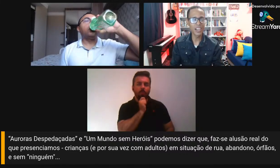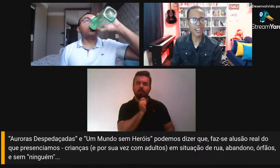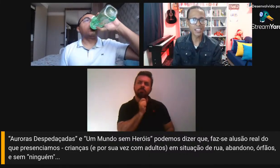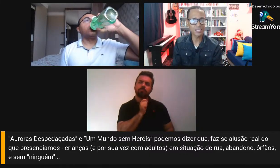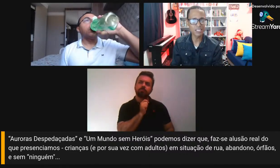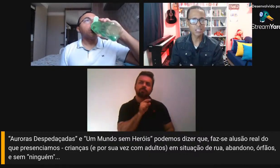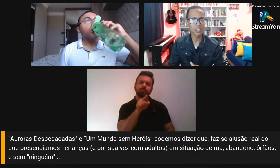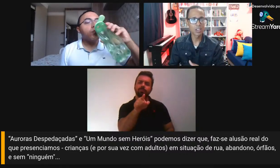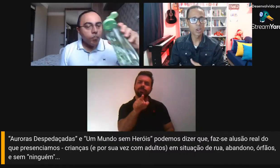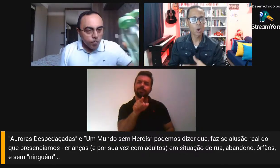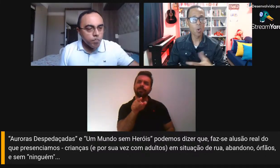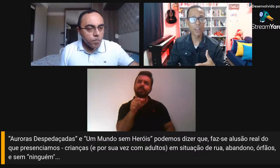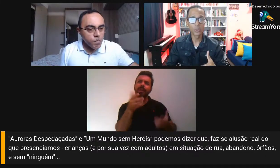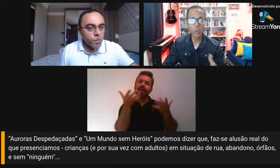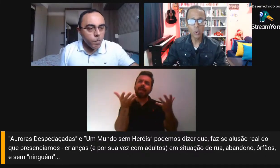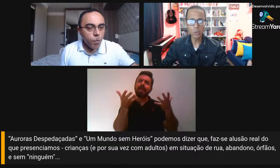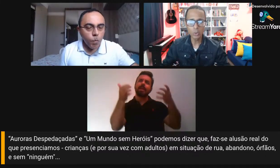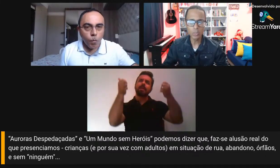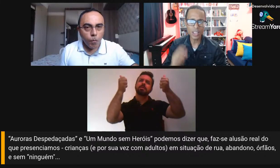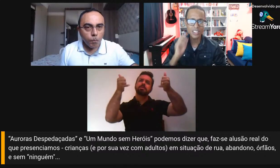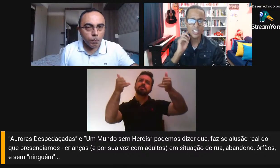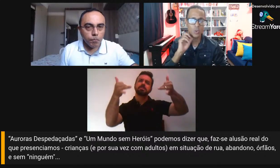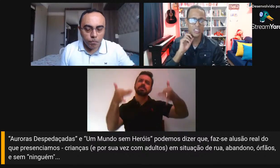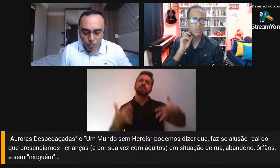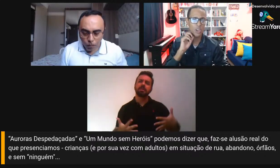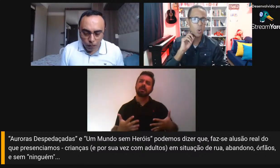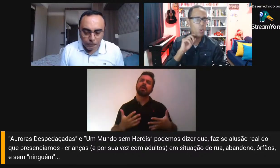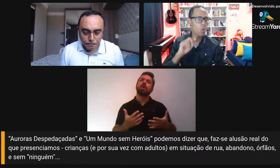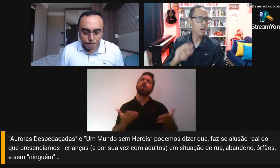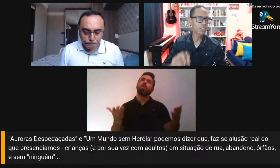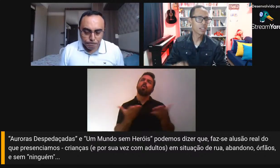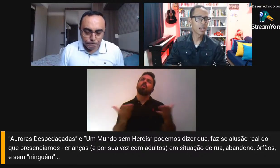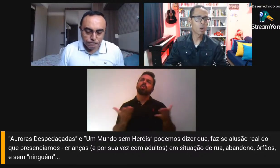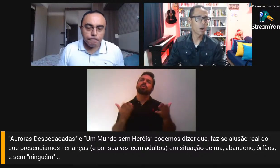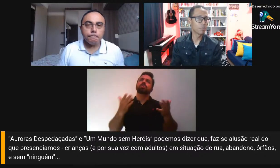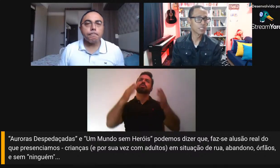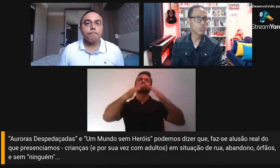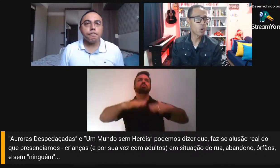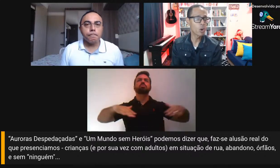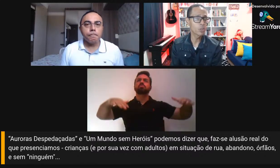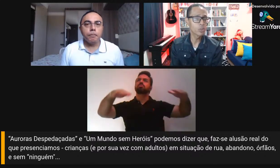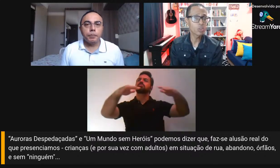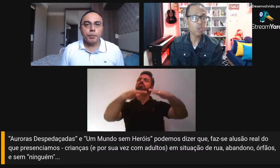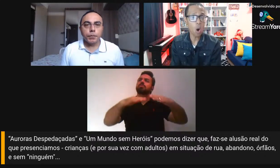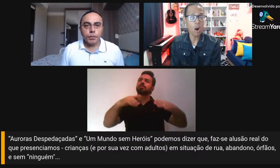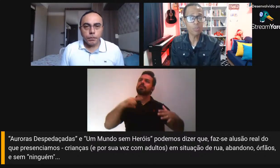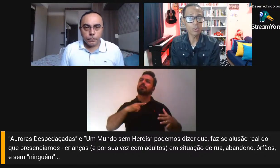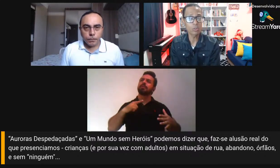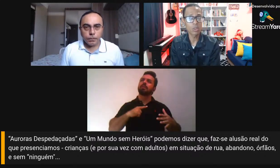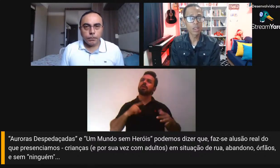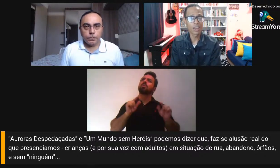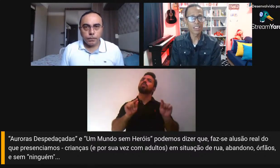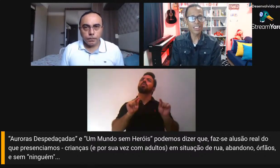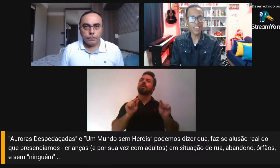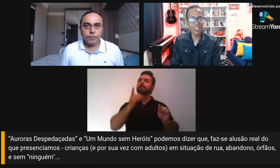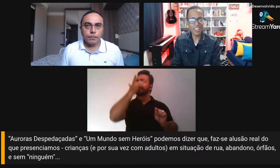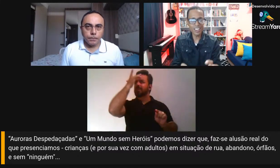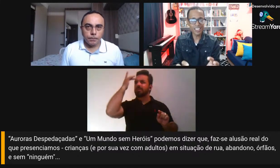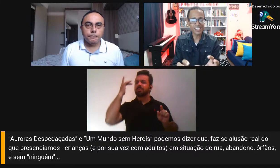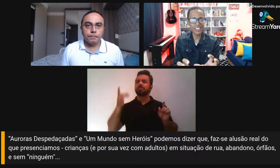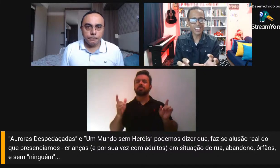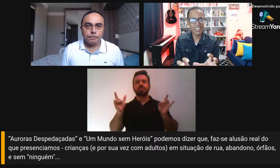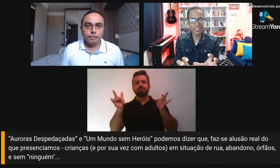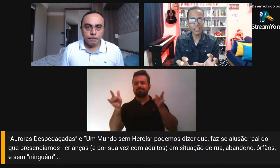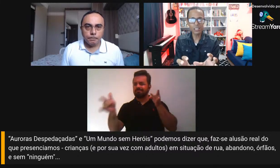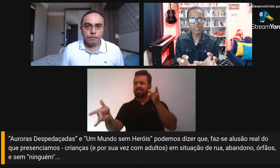com as crianças, com adultos, em situação de rua, o abandono, os órfãos, que